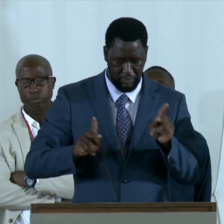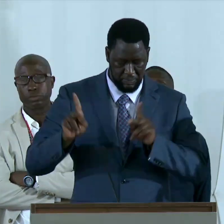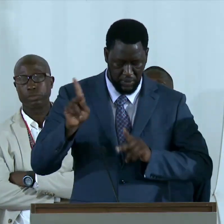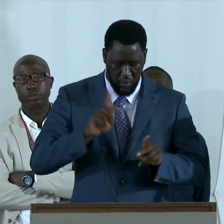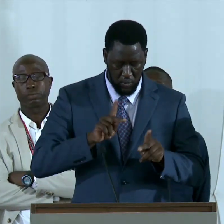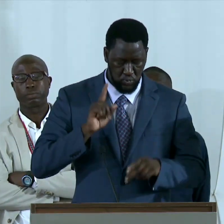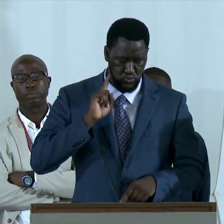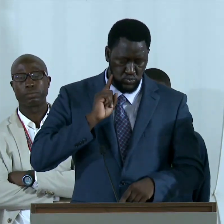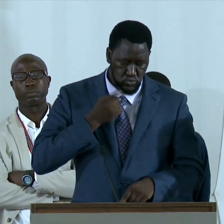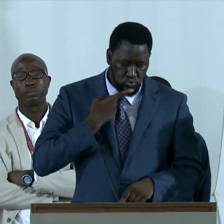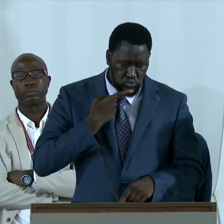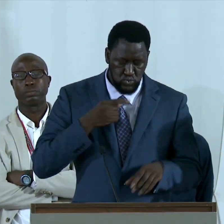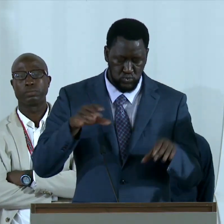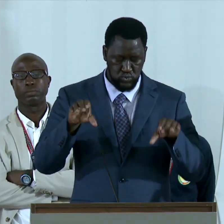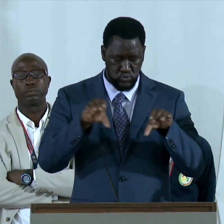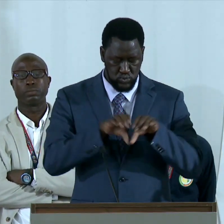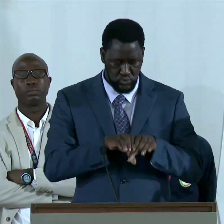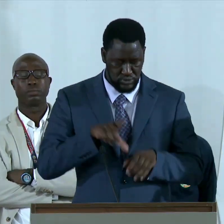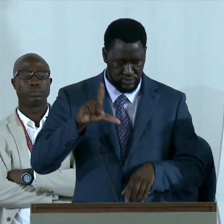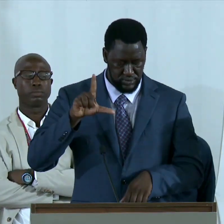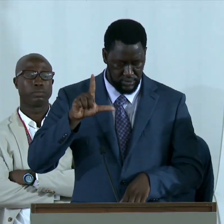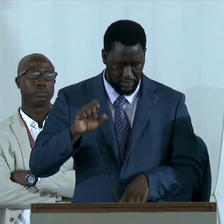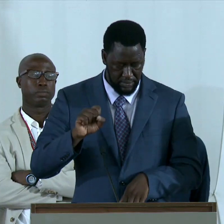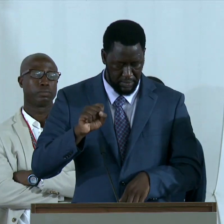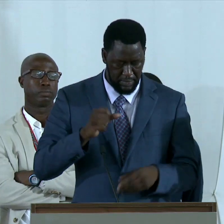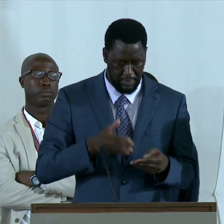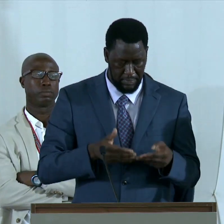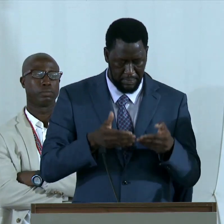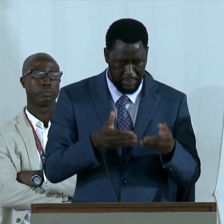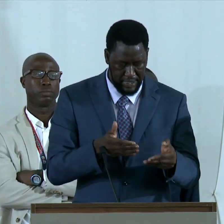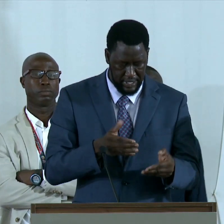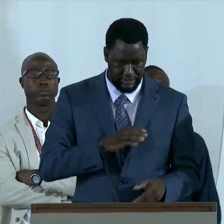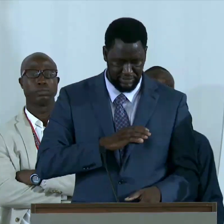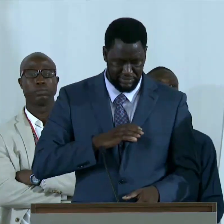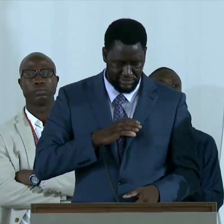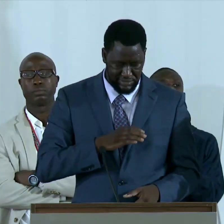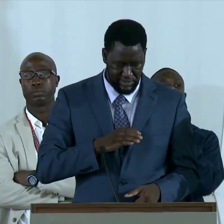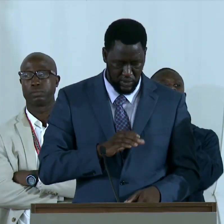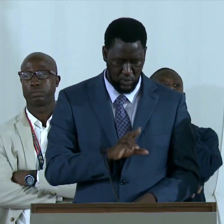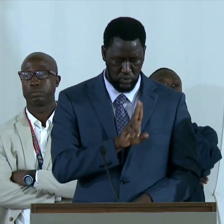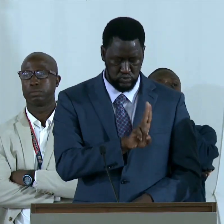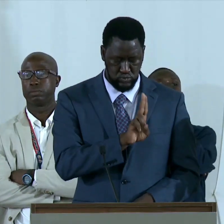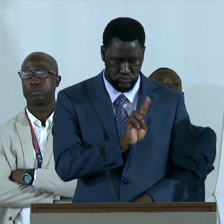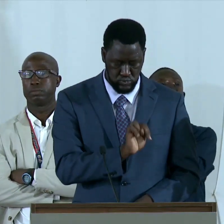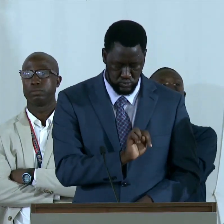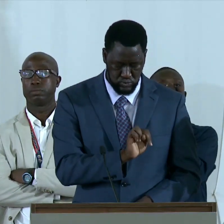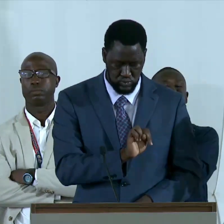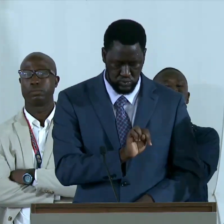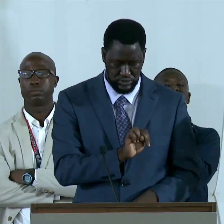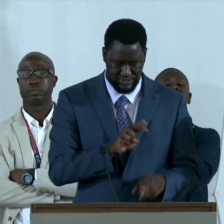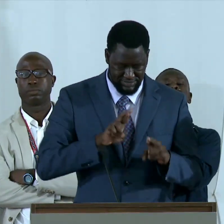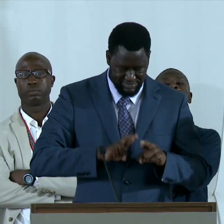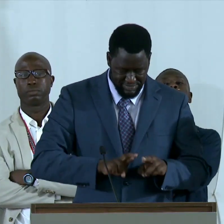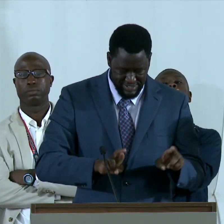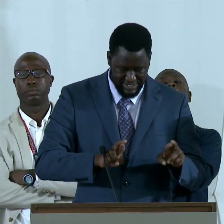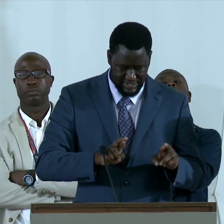des personnes sourdes, comme le préconise la Convention des Nations Unies